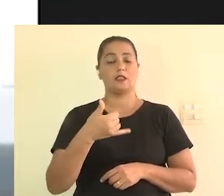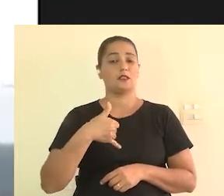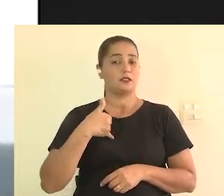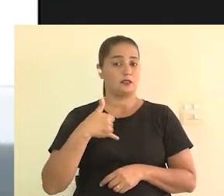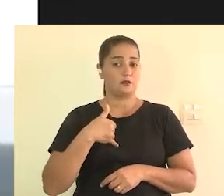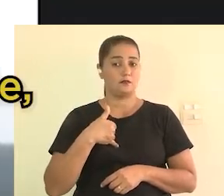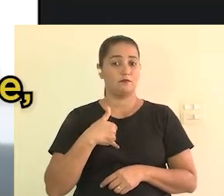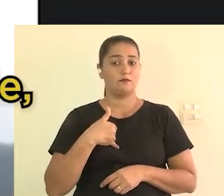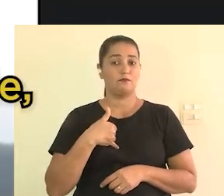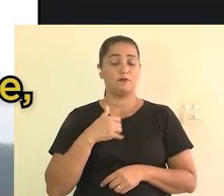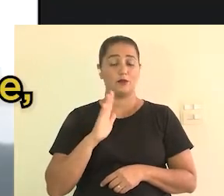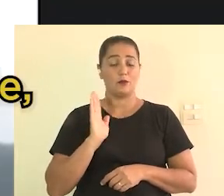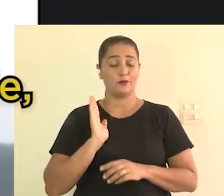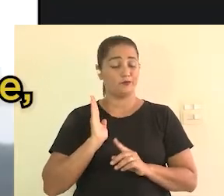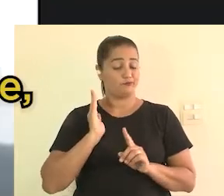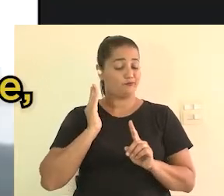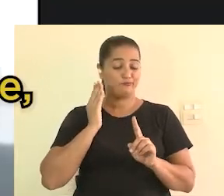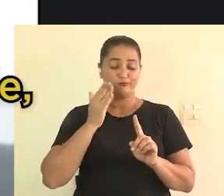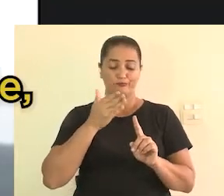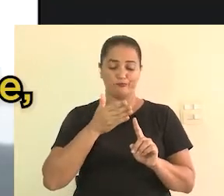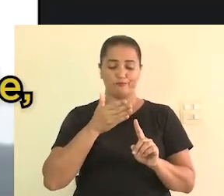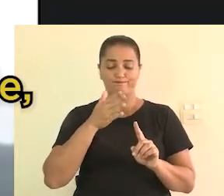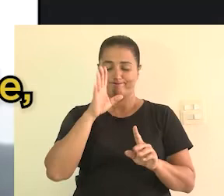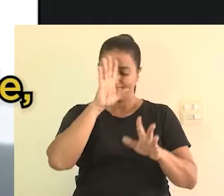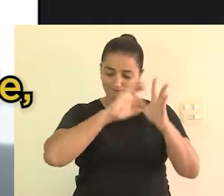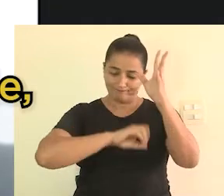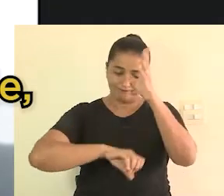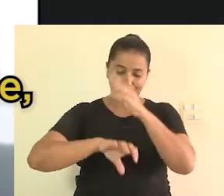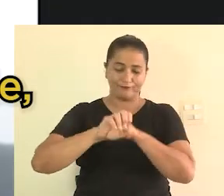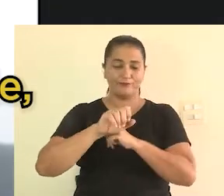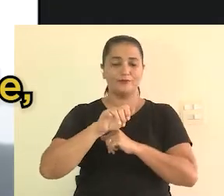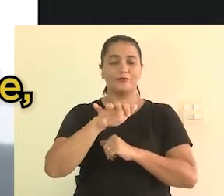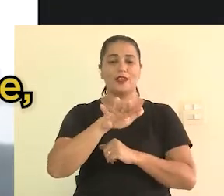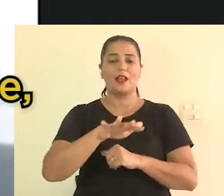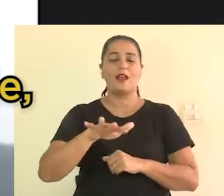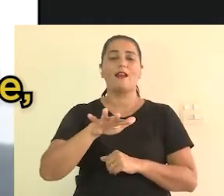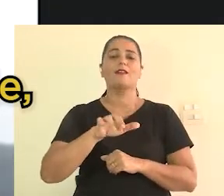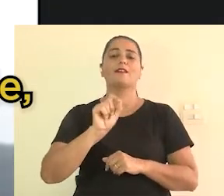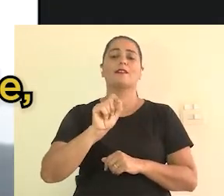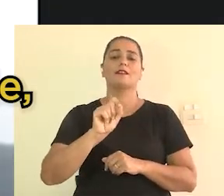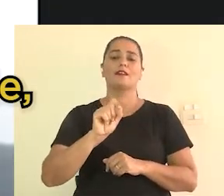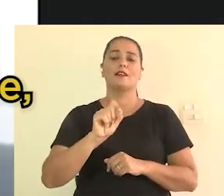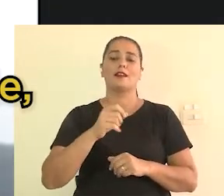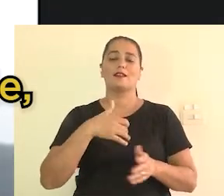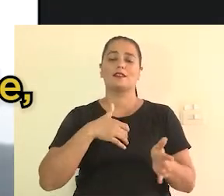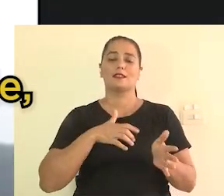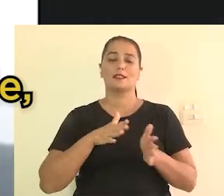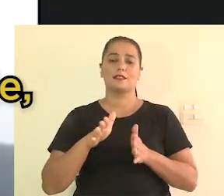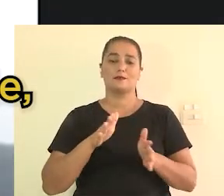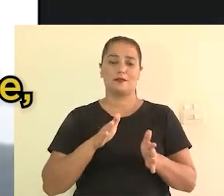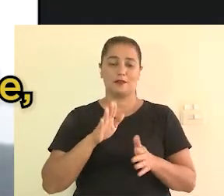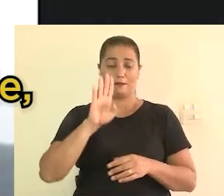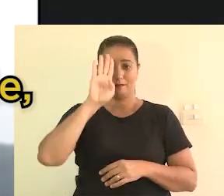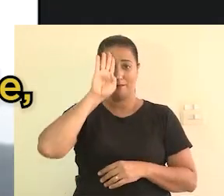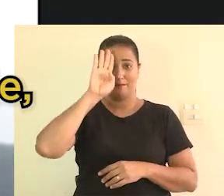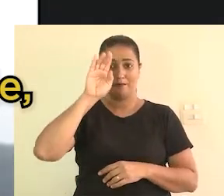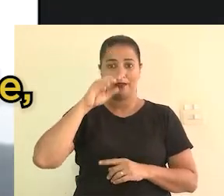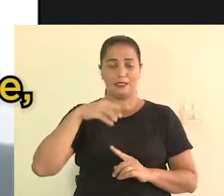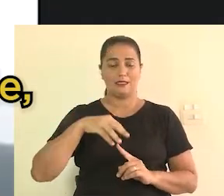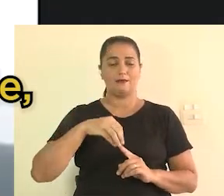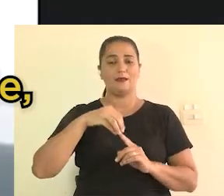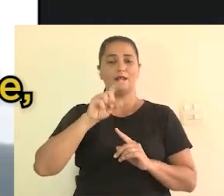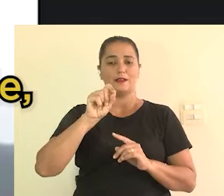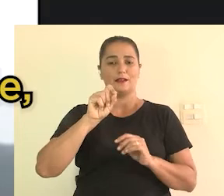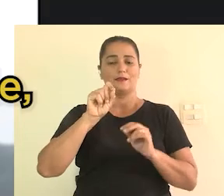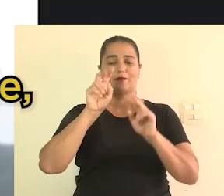anos, eu me especializei em algumas áreas da acessibilidade, principalmente em